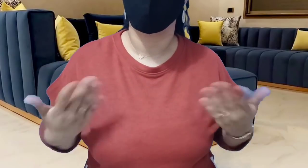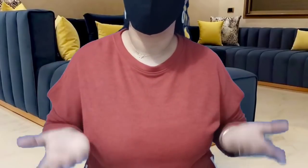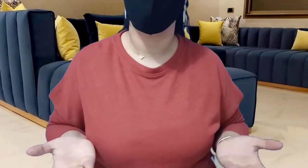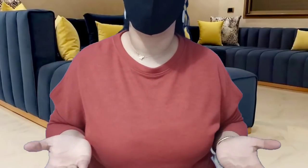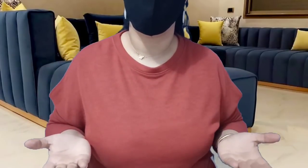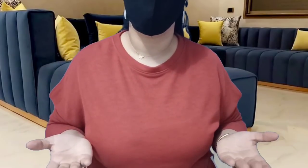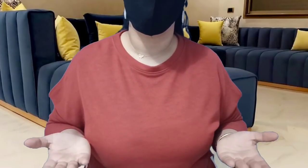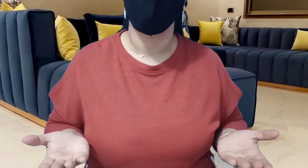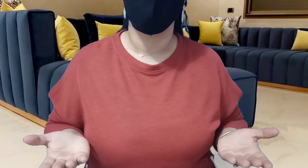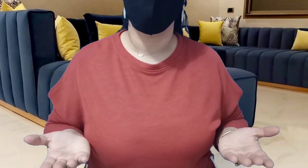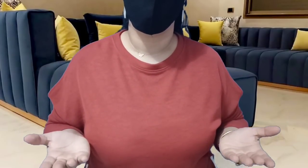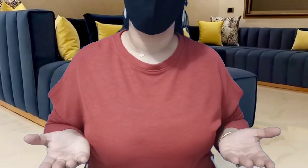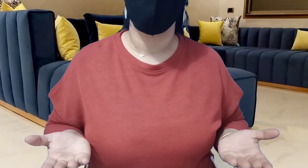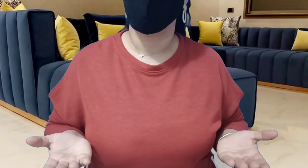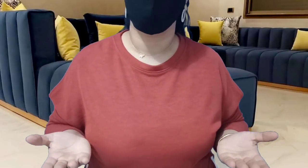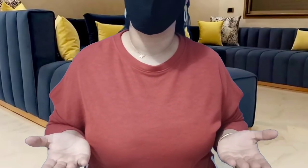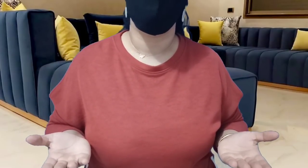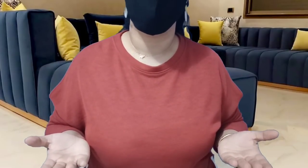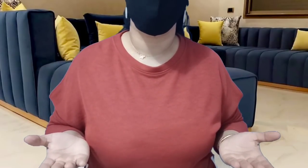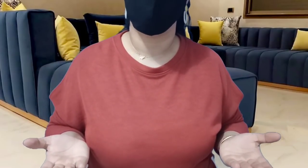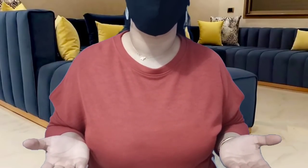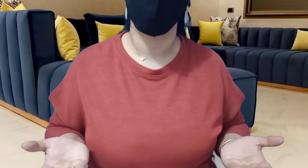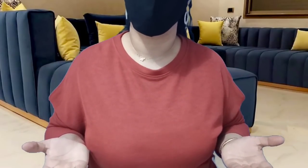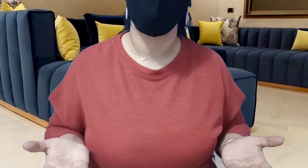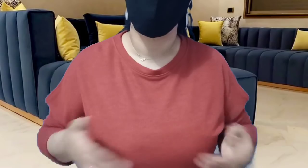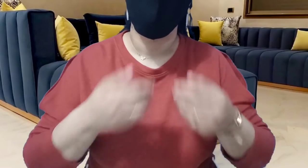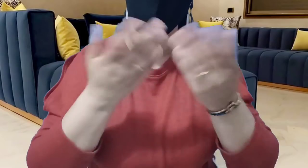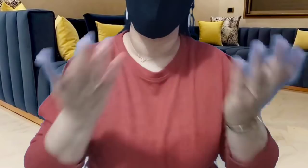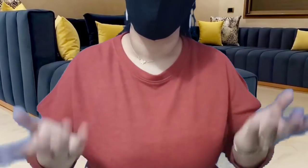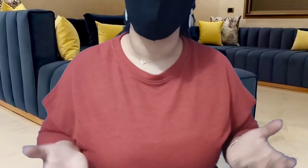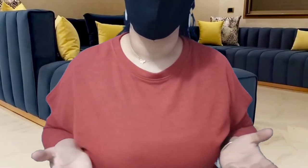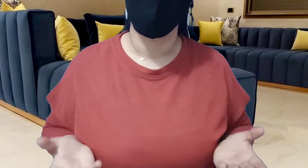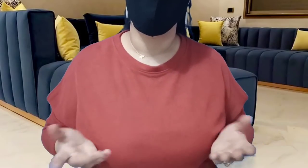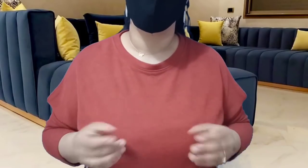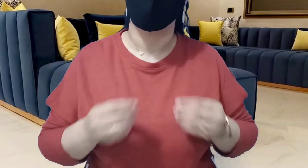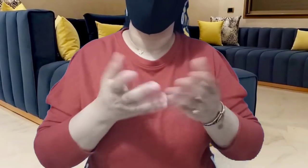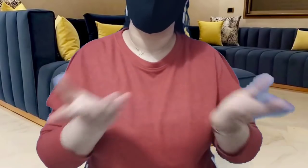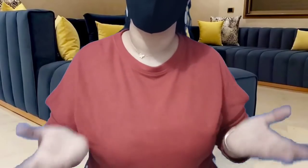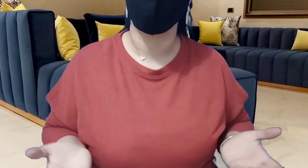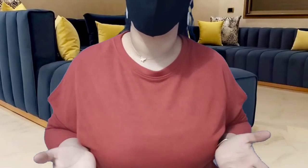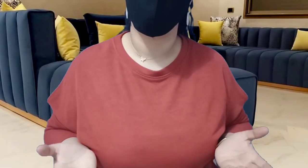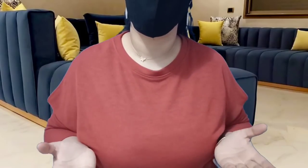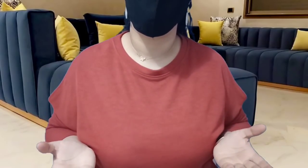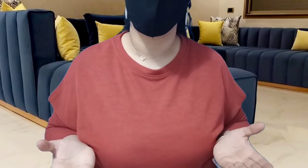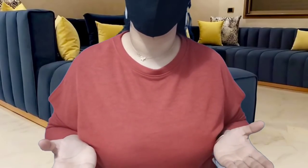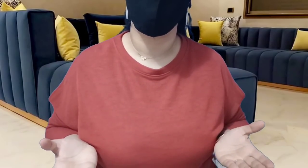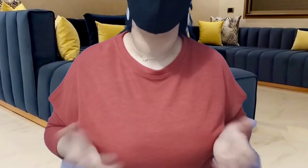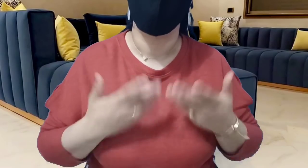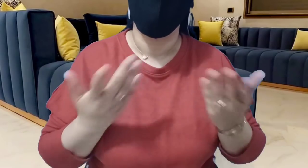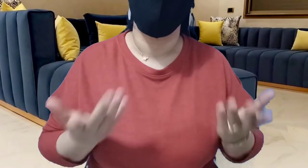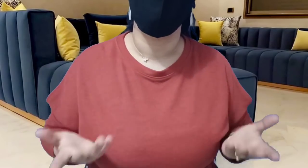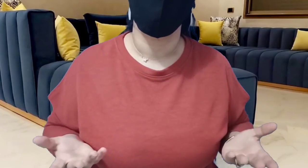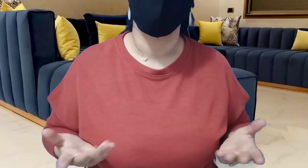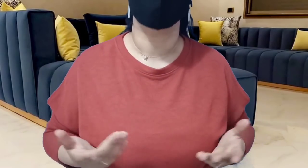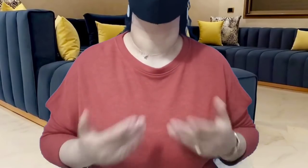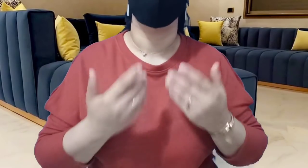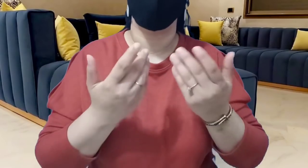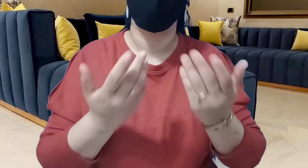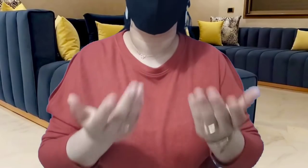هذا سيدة راه ماش فاقير ولا ما عندوش يمشي تزحم مع الناس دروش هذا أخوتي راه